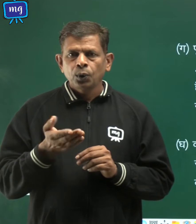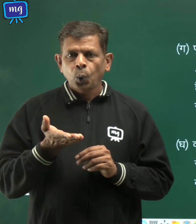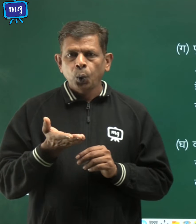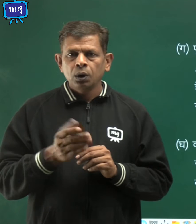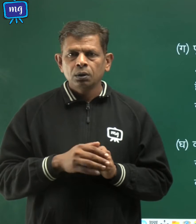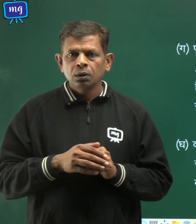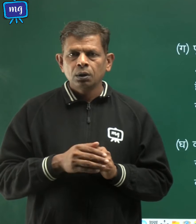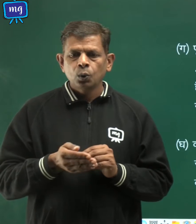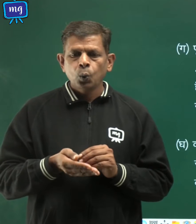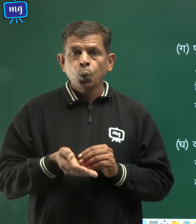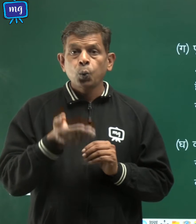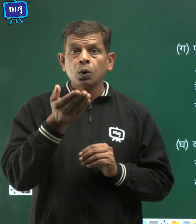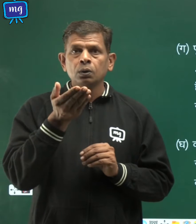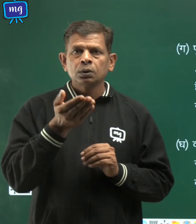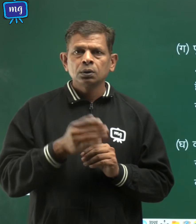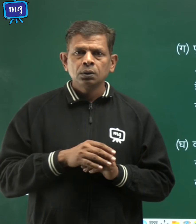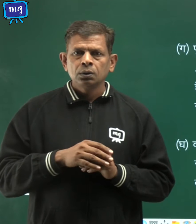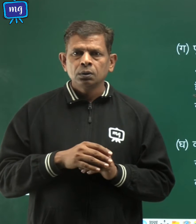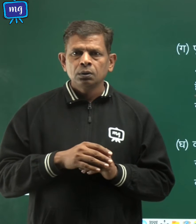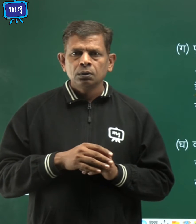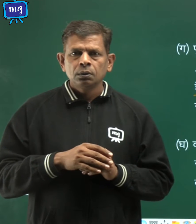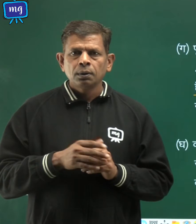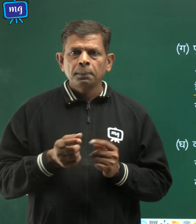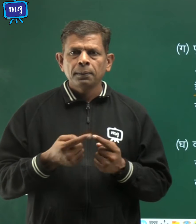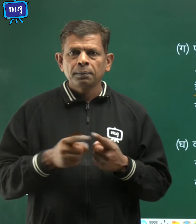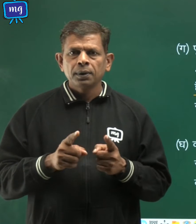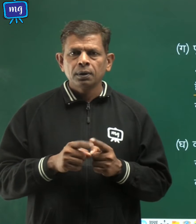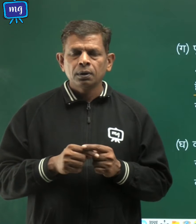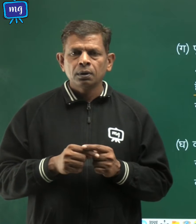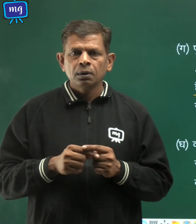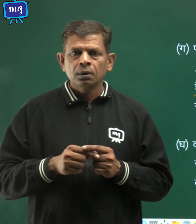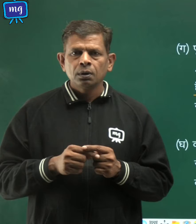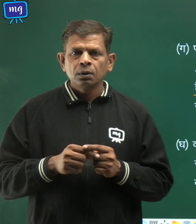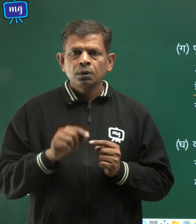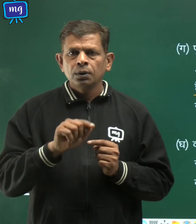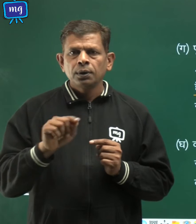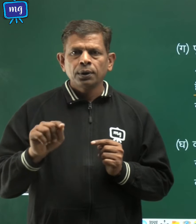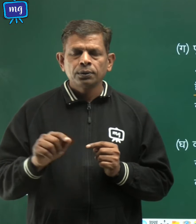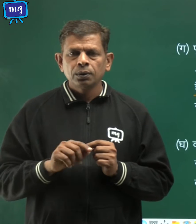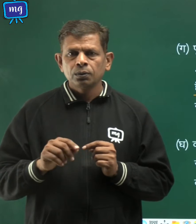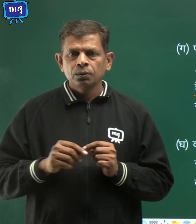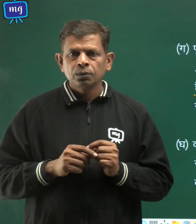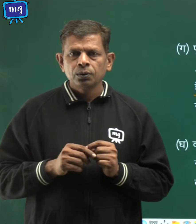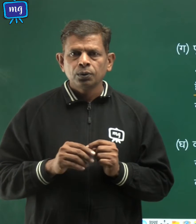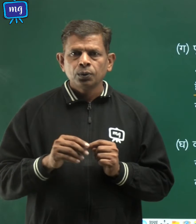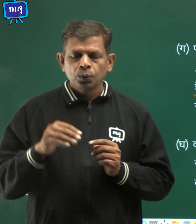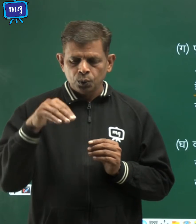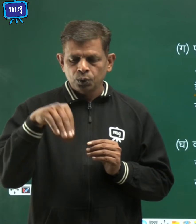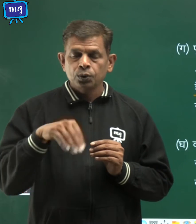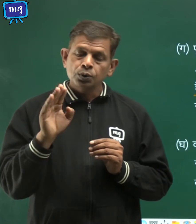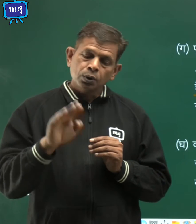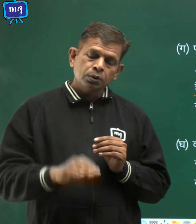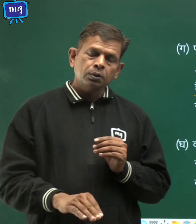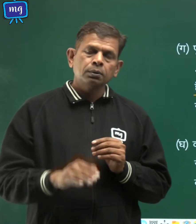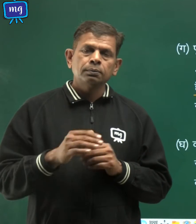उपर उठती है जबकि डैश वायू नीचे आती